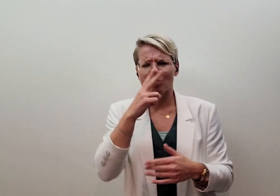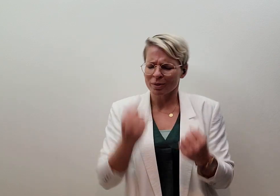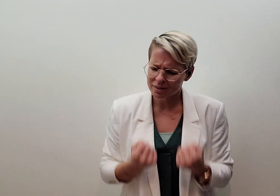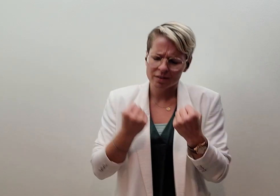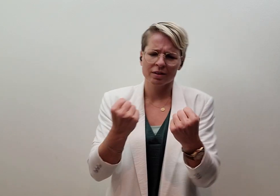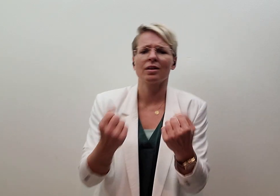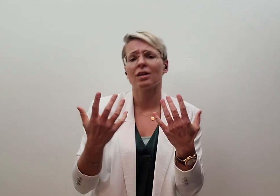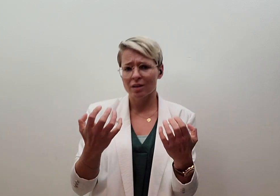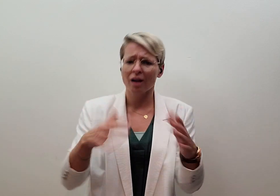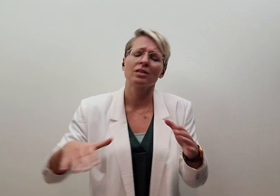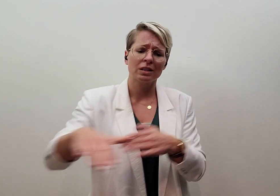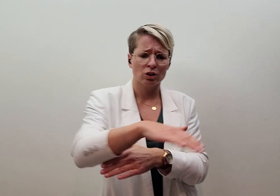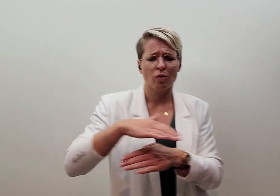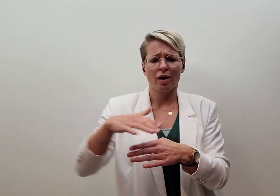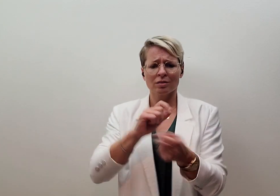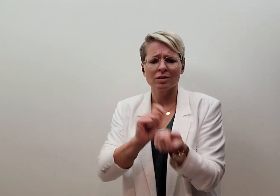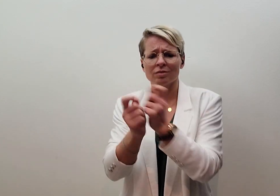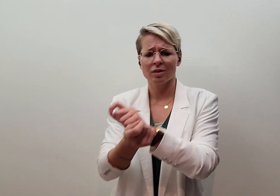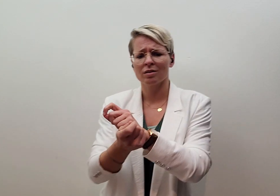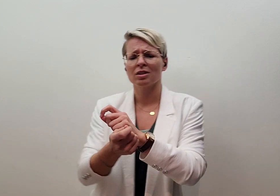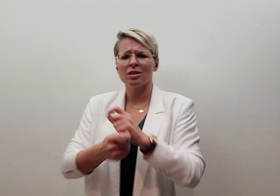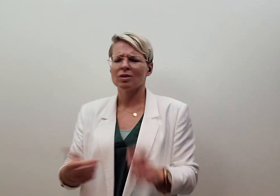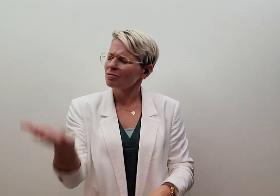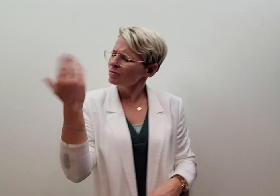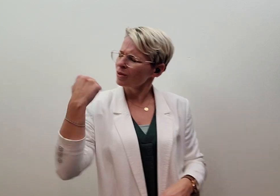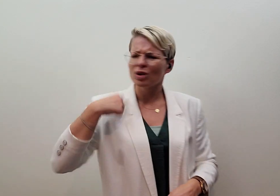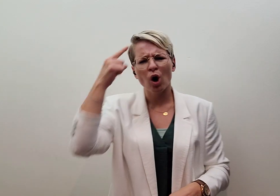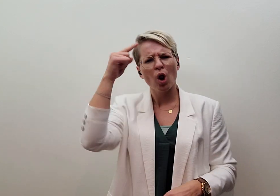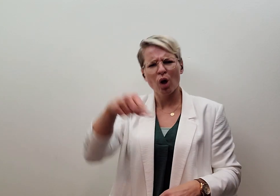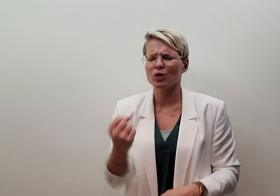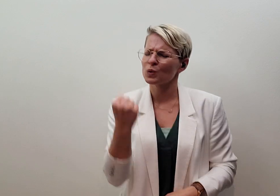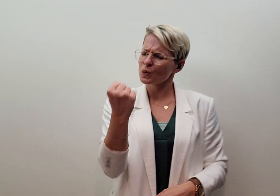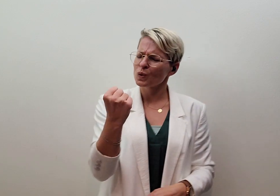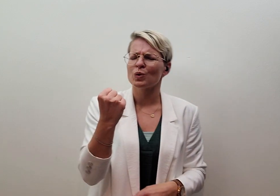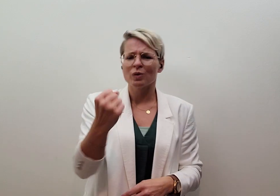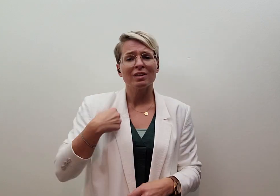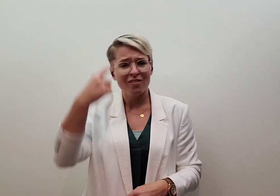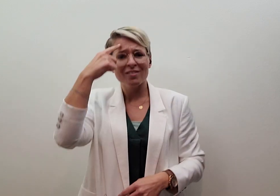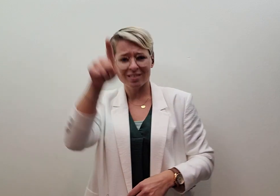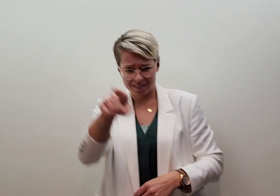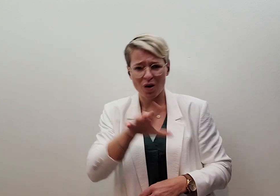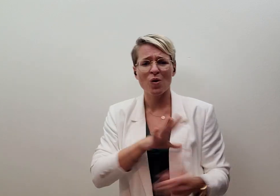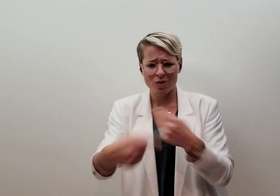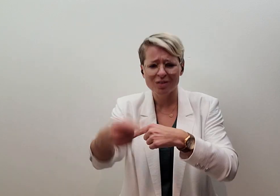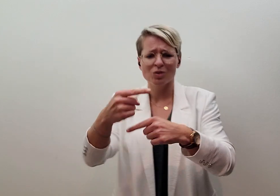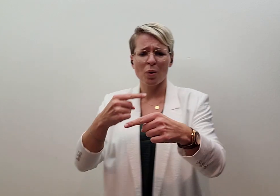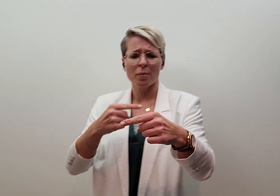geprobeerd en ik wou dat het anders was Heb er zo hard in geloofd, en ik weet jij deed dat ook